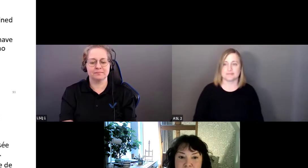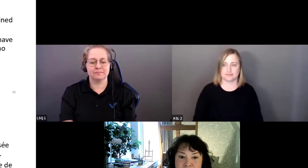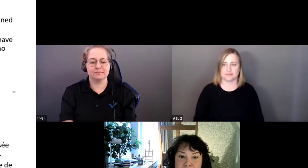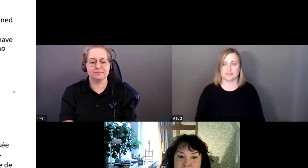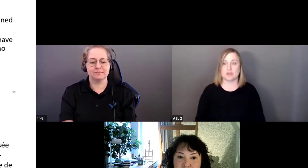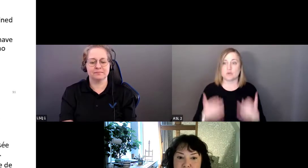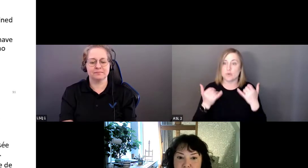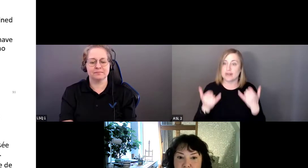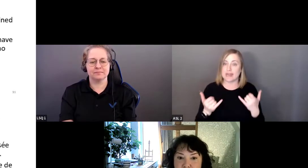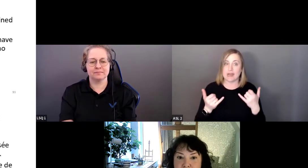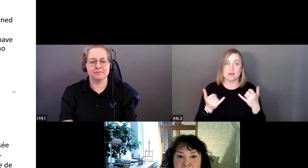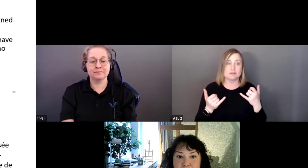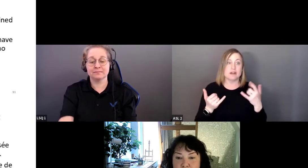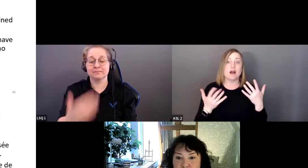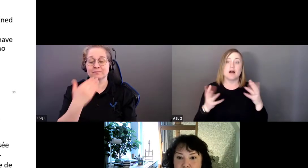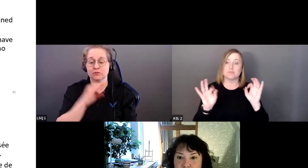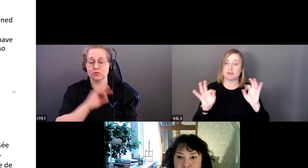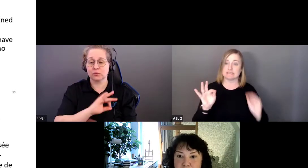Bien.